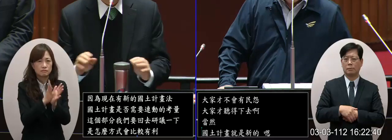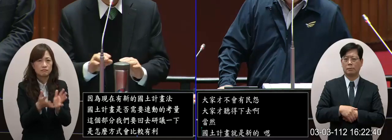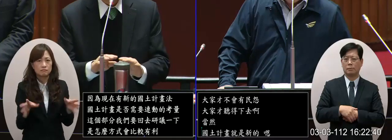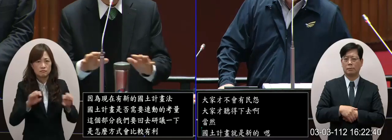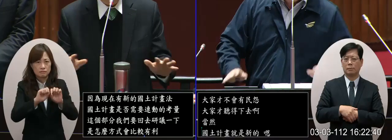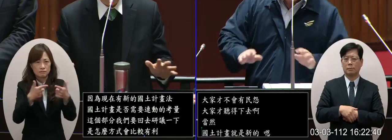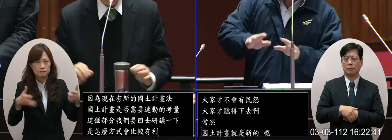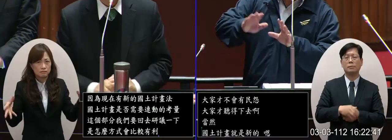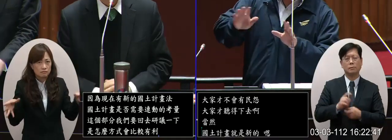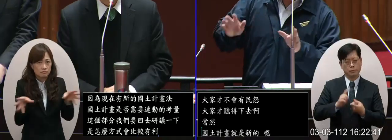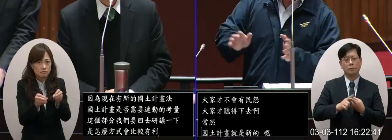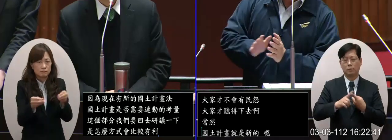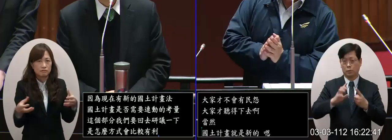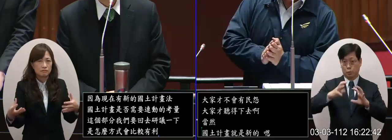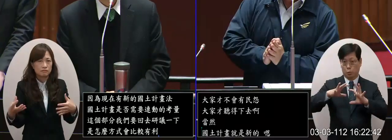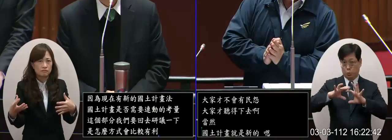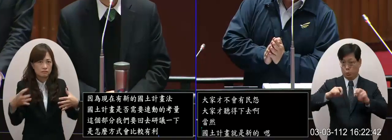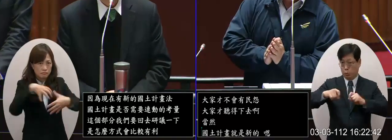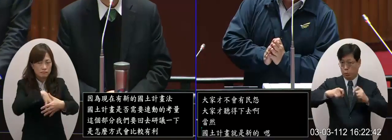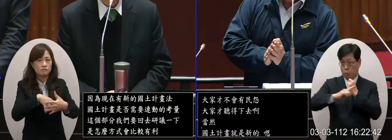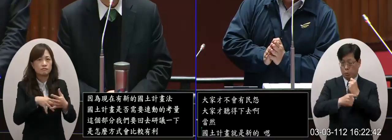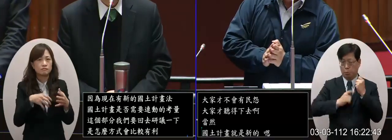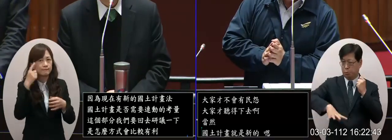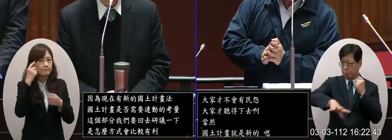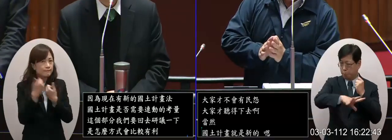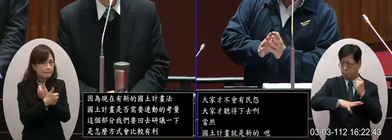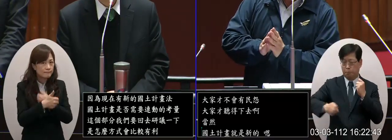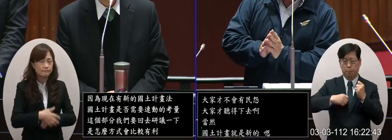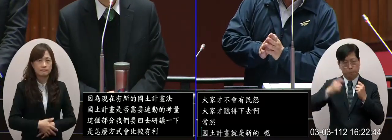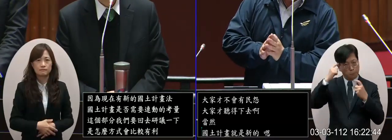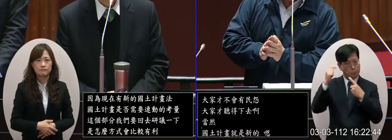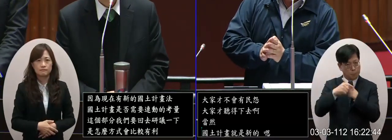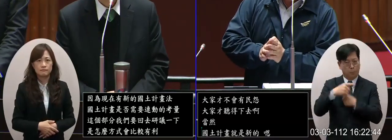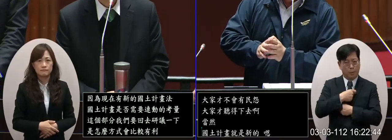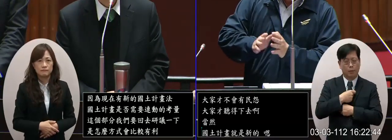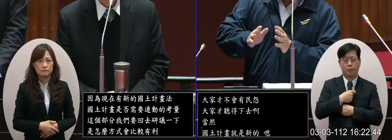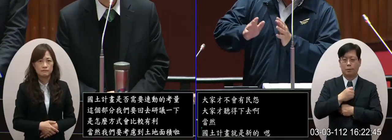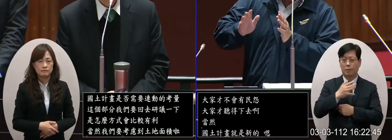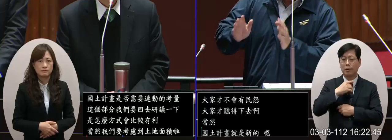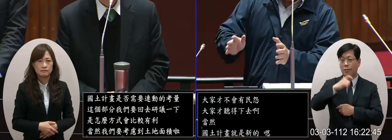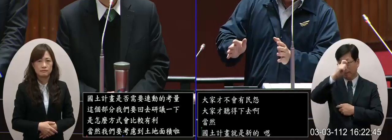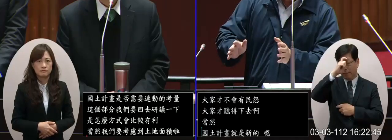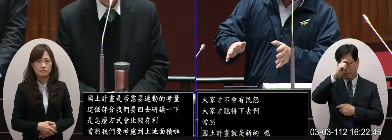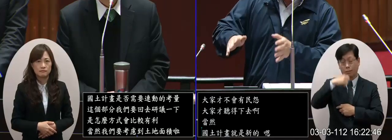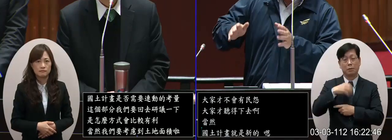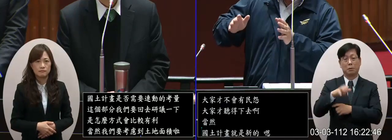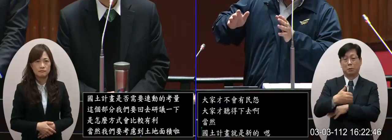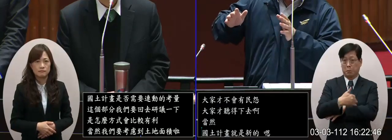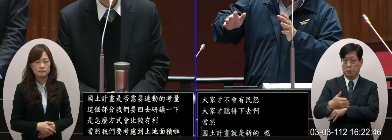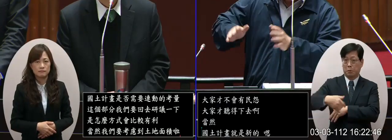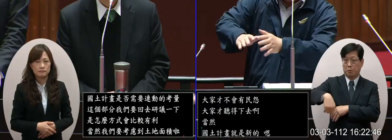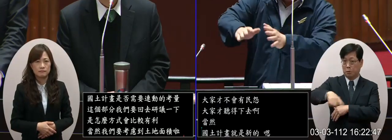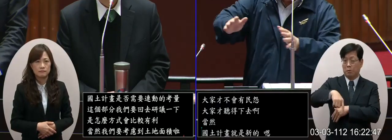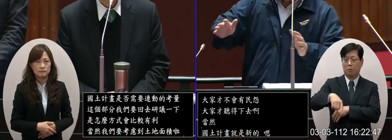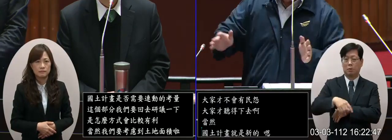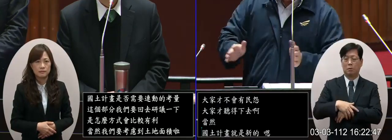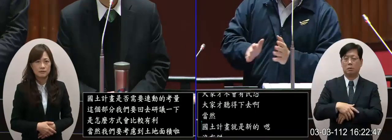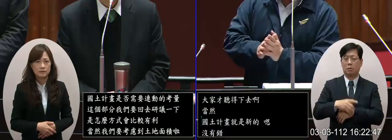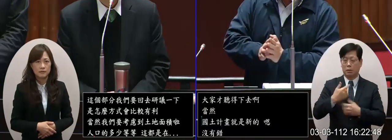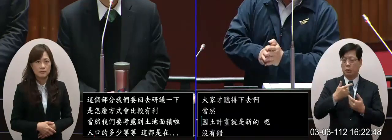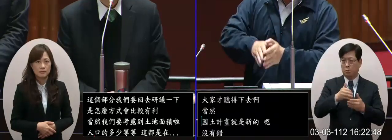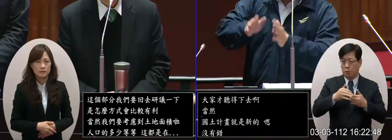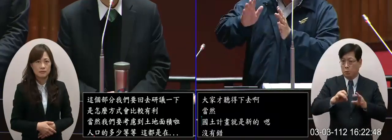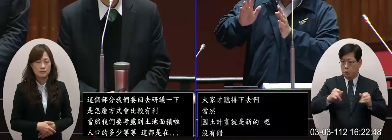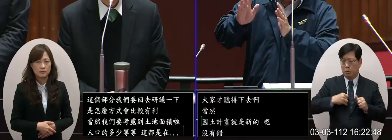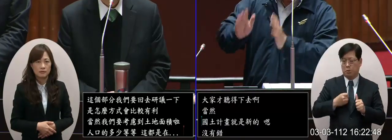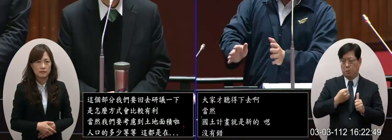都是在沒有錯國土計畫是一個通盤考量嘛但是我們希望就是說因為農村他們就是要有這樣的農地